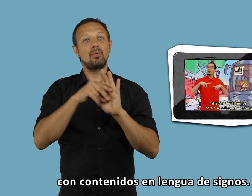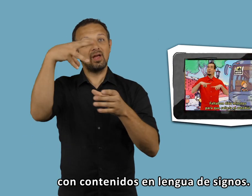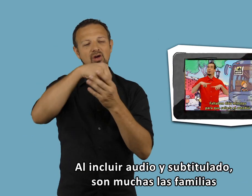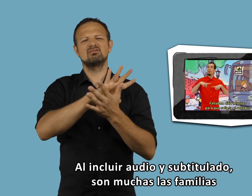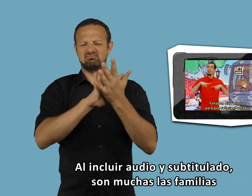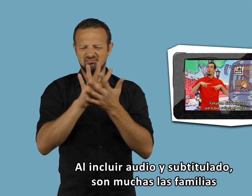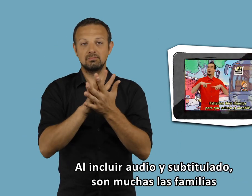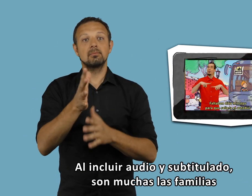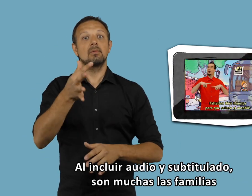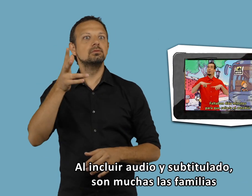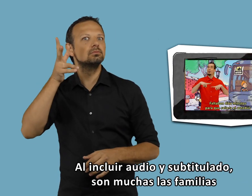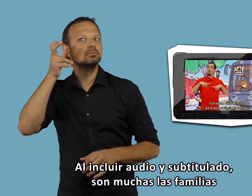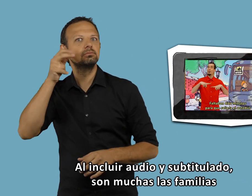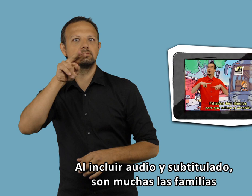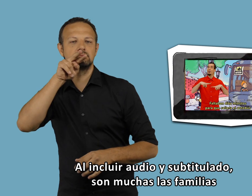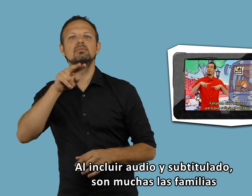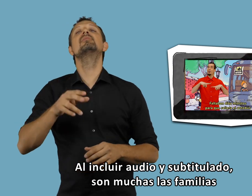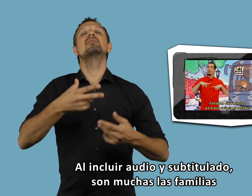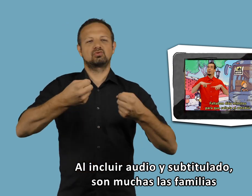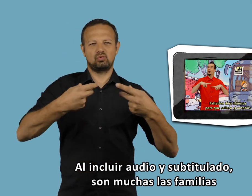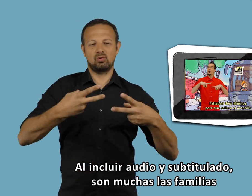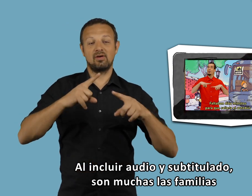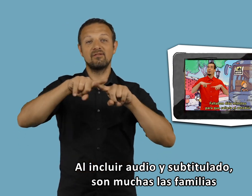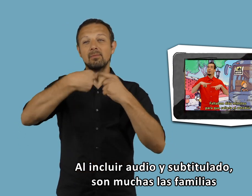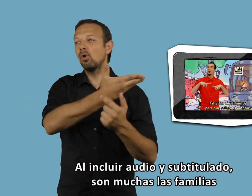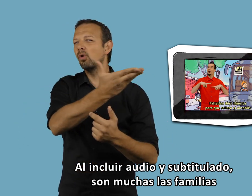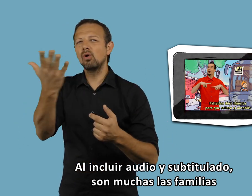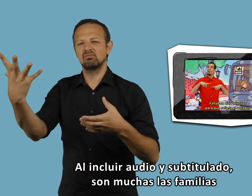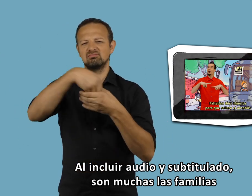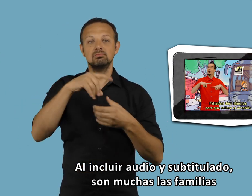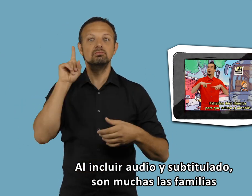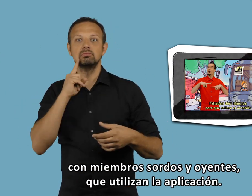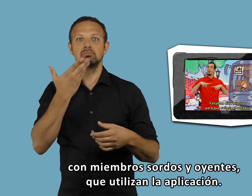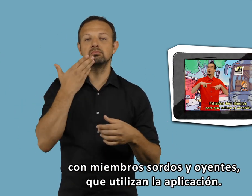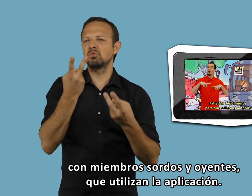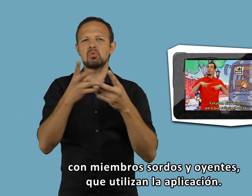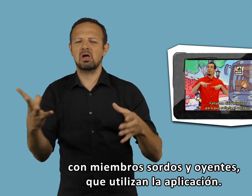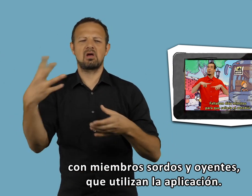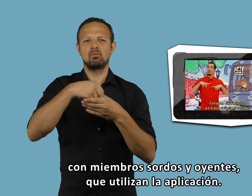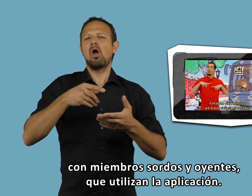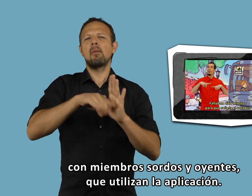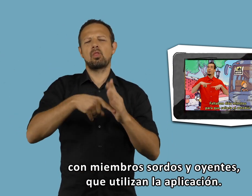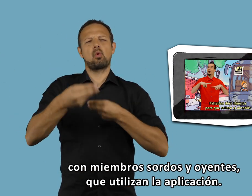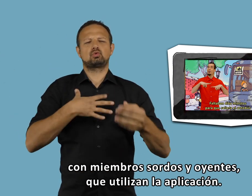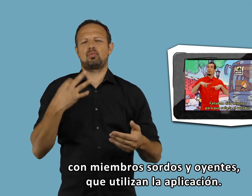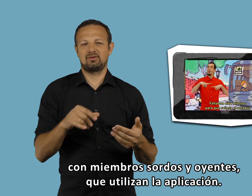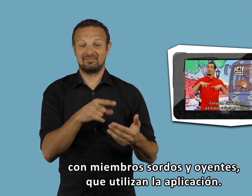Al incluir audio y subtitulado, son muchas las familias con miembros sordos y oyentes que utilizan la aplicación.